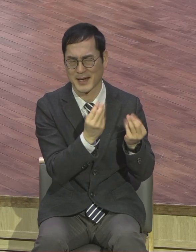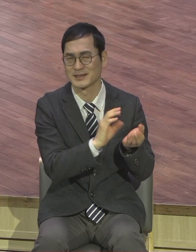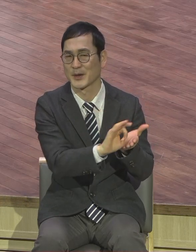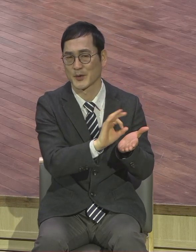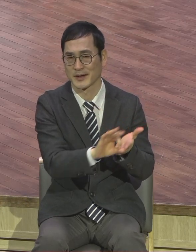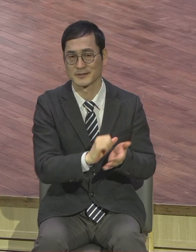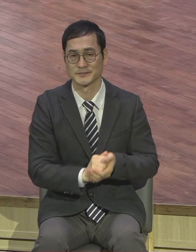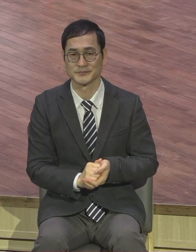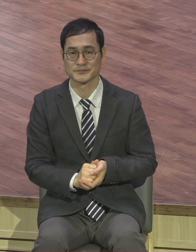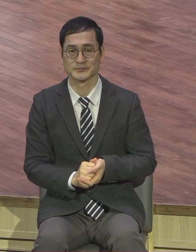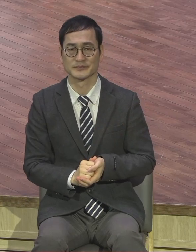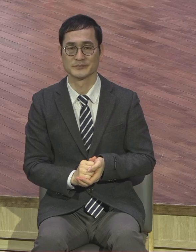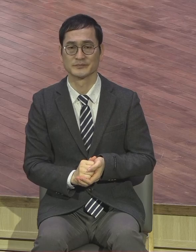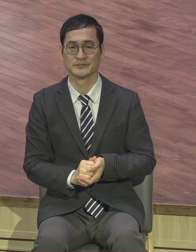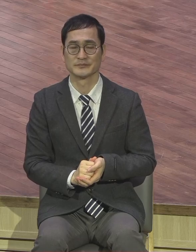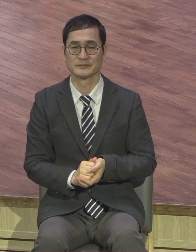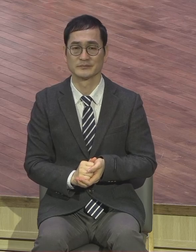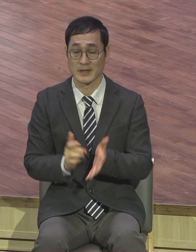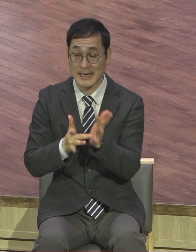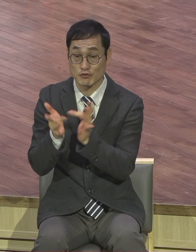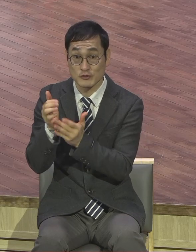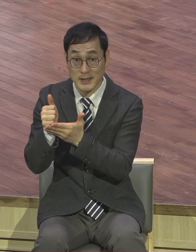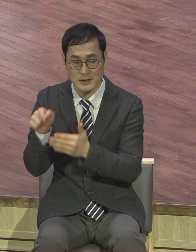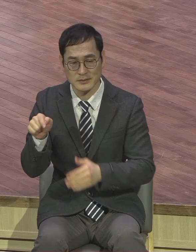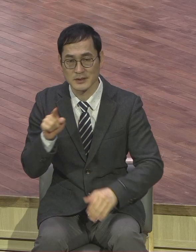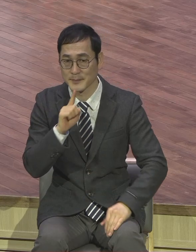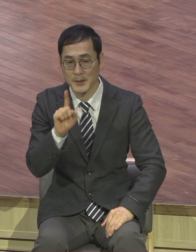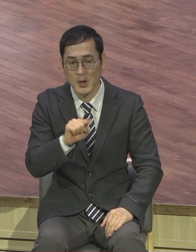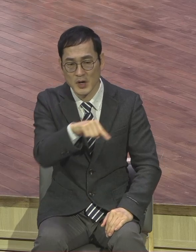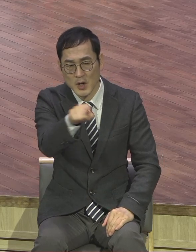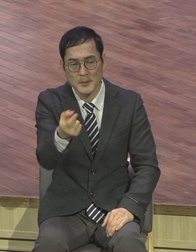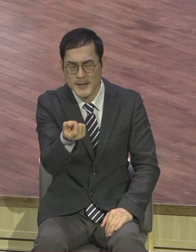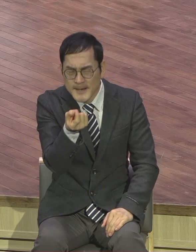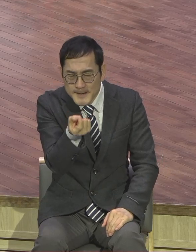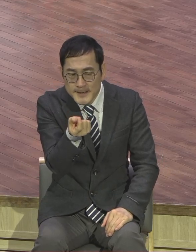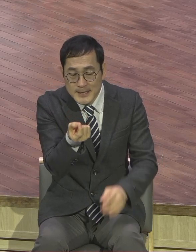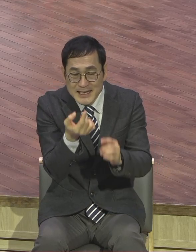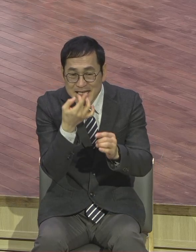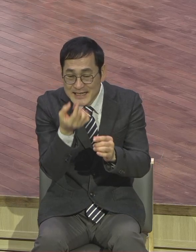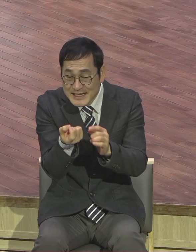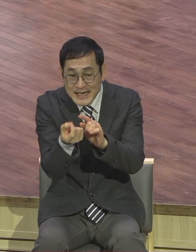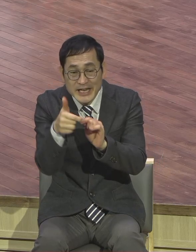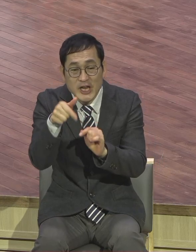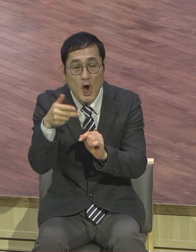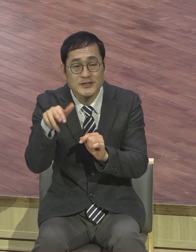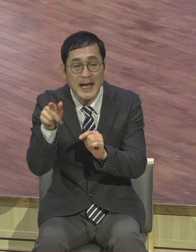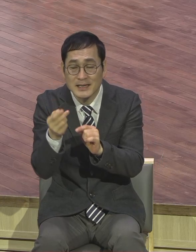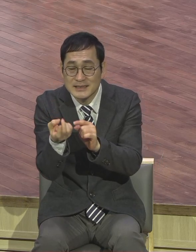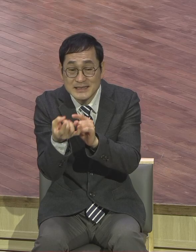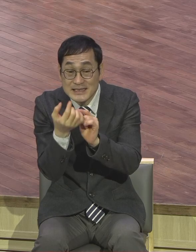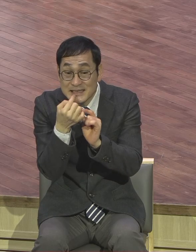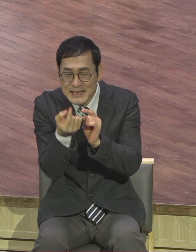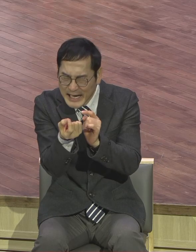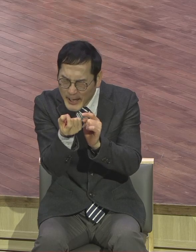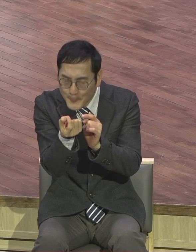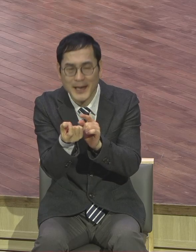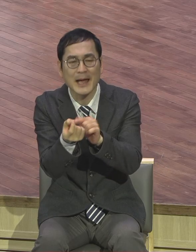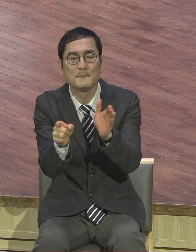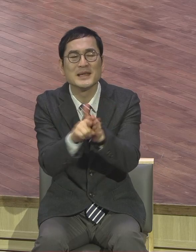믿음이 게다시 하나만한 믿음만 있어도 이 산을 명하여 저곳으로 옮겨라 이